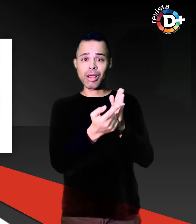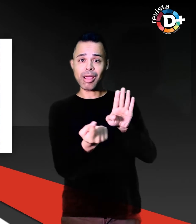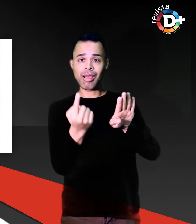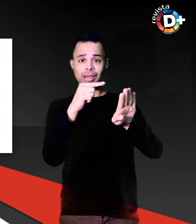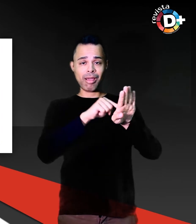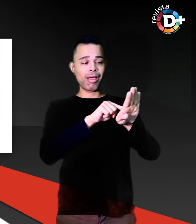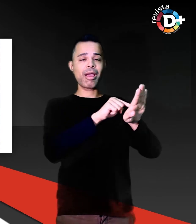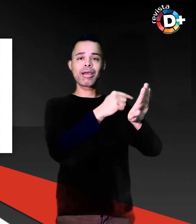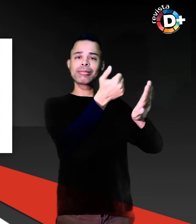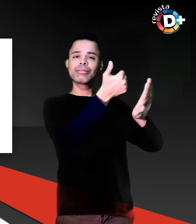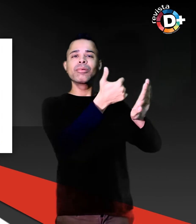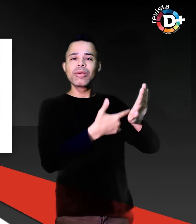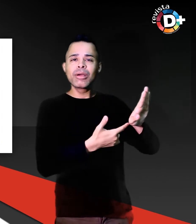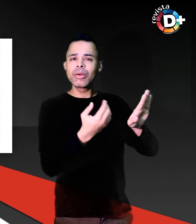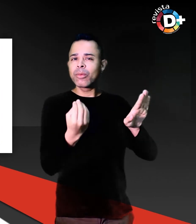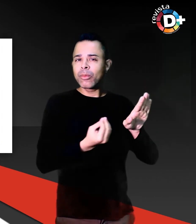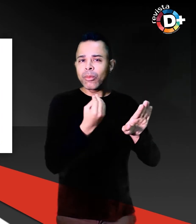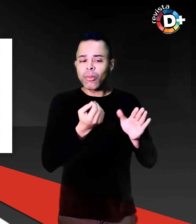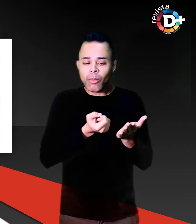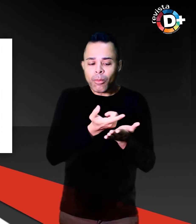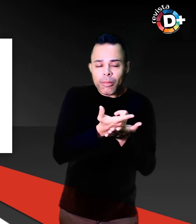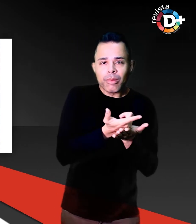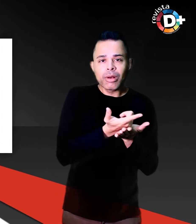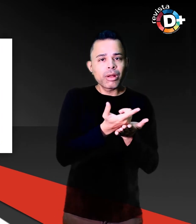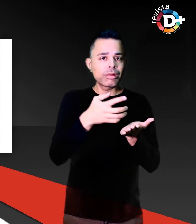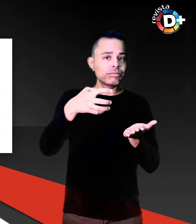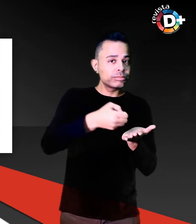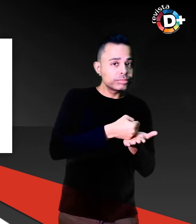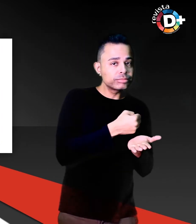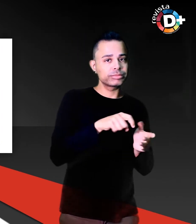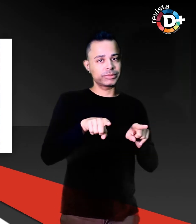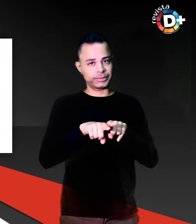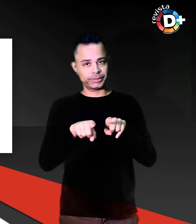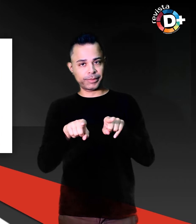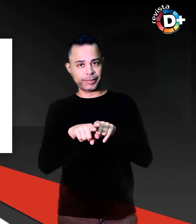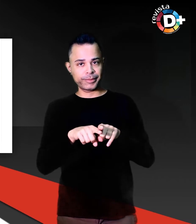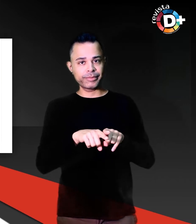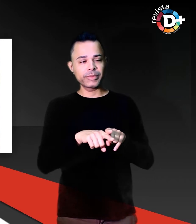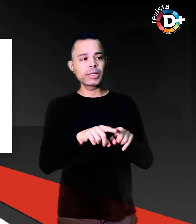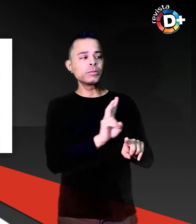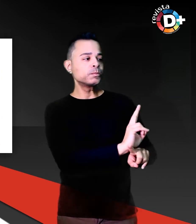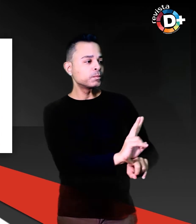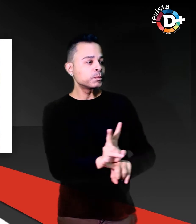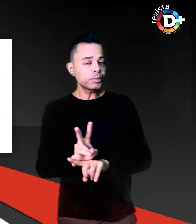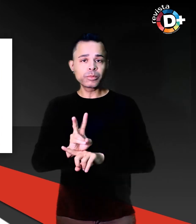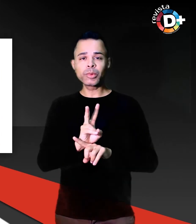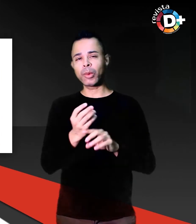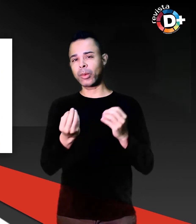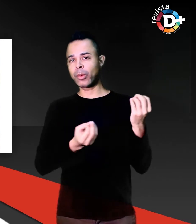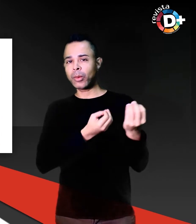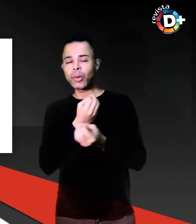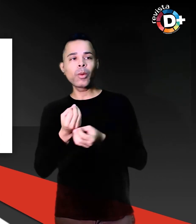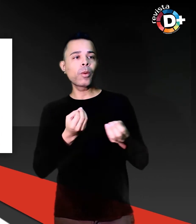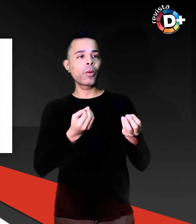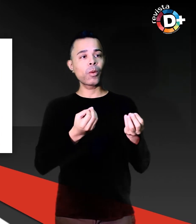como e onde adquiri-lo A fiscalização colabora com a denúncia de maneira indireta